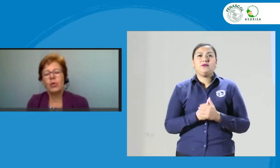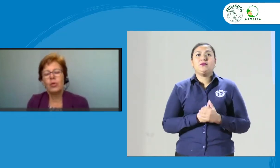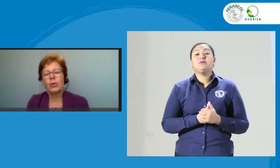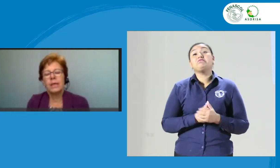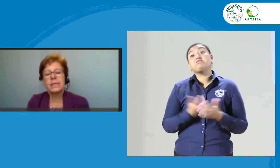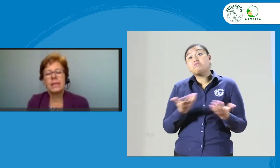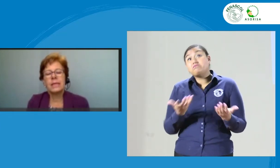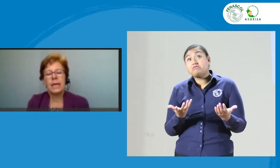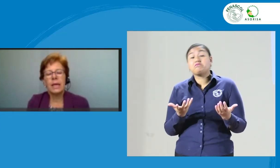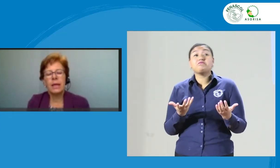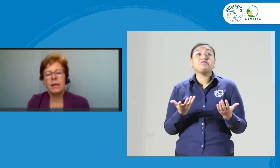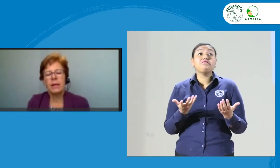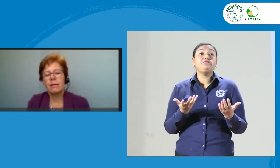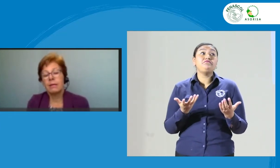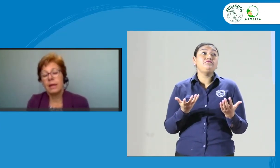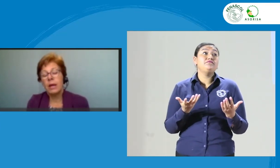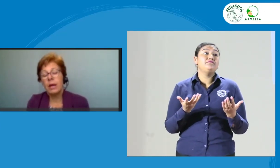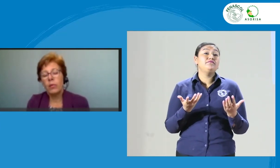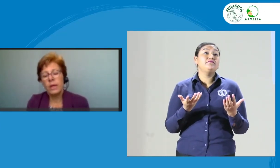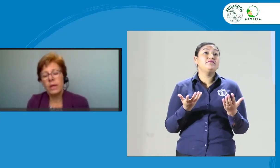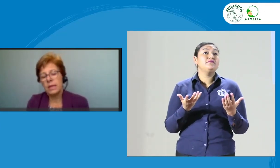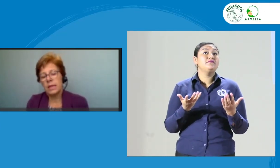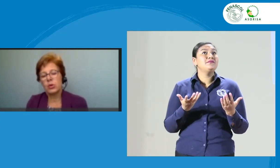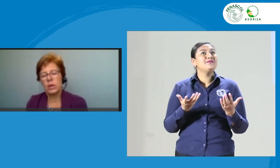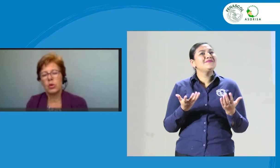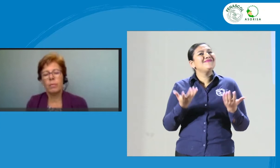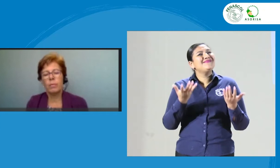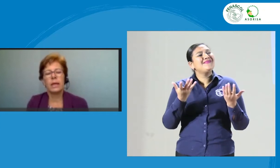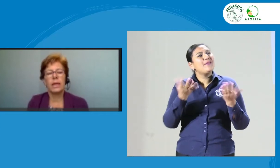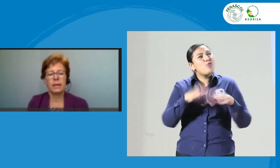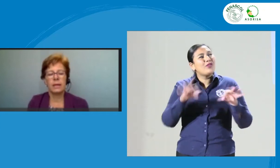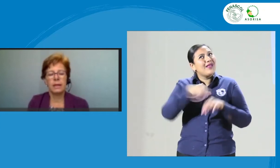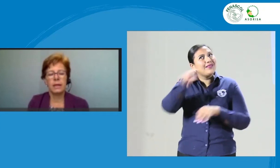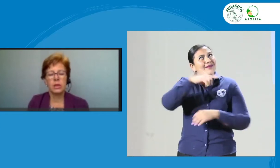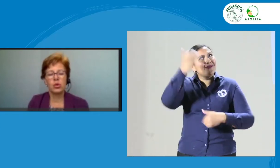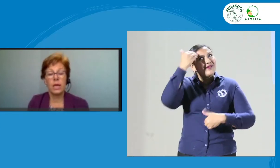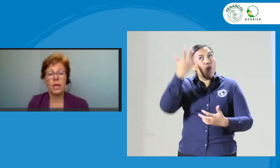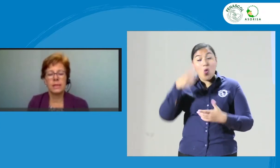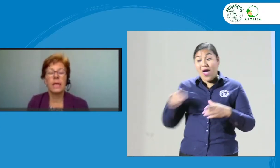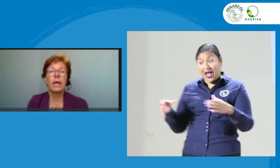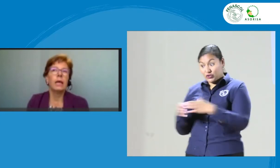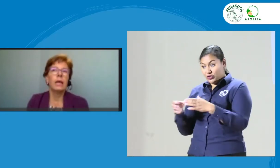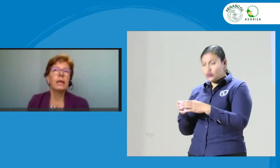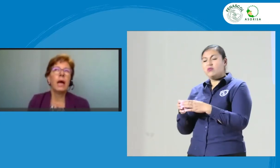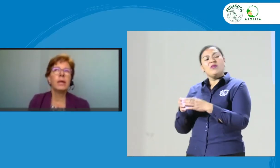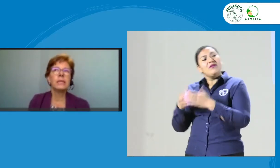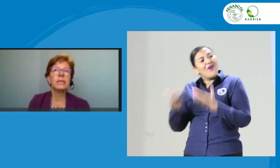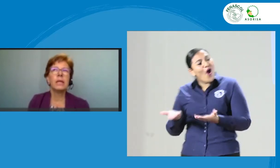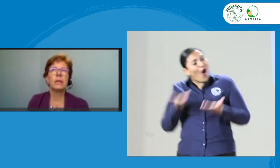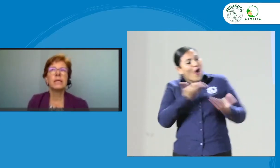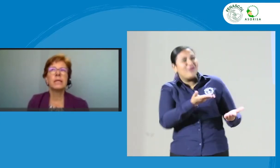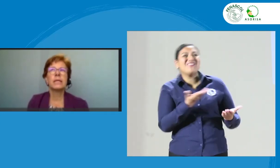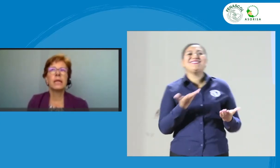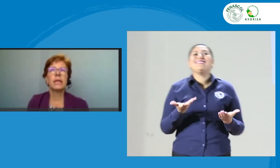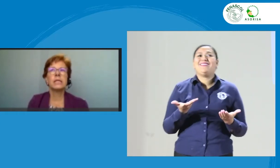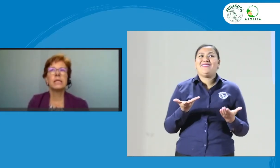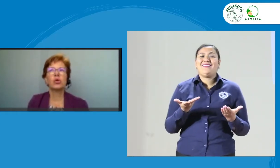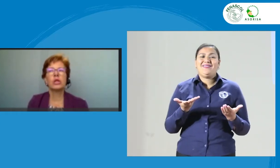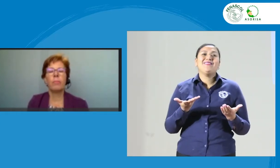ahí lo importante es qué ofrece la asociación para que la gente quiera asociarse. Y a veces también es qué requisitos